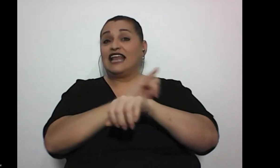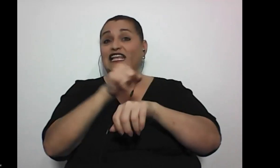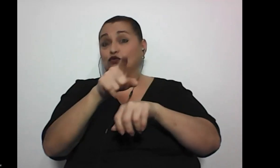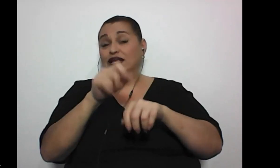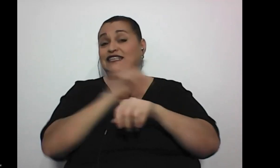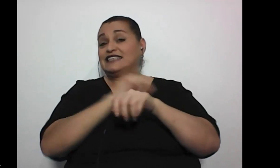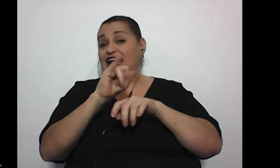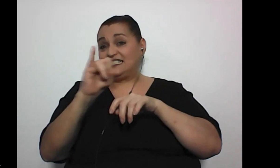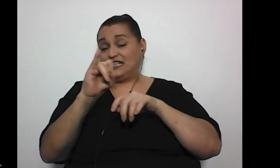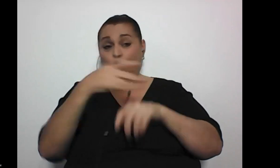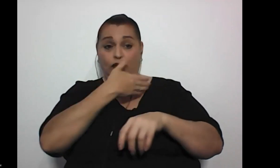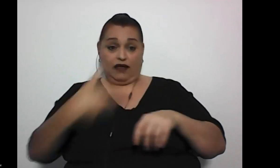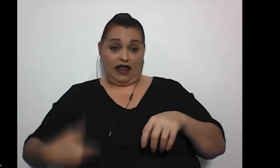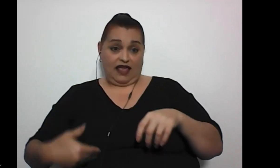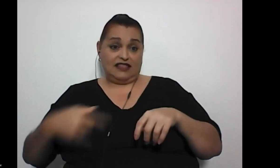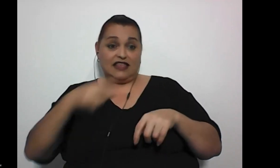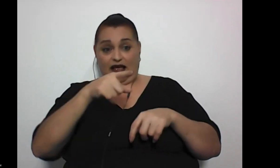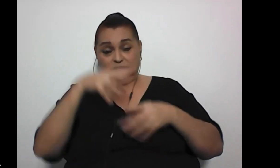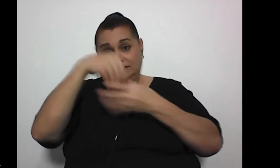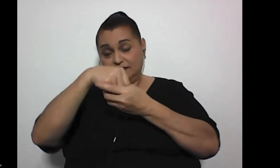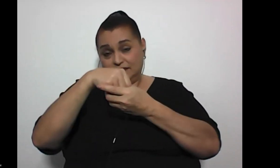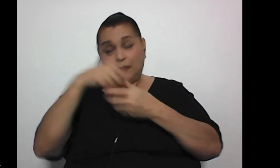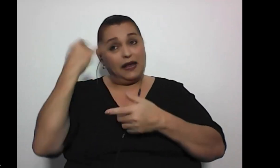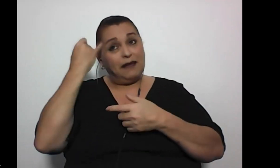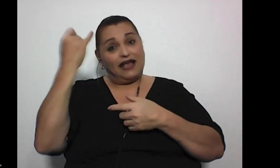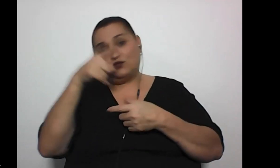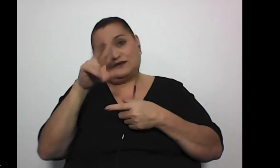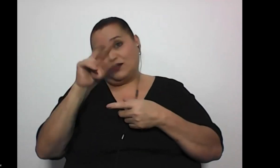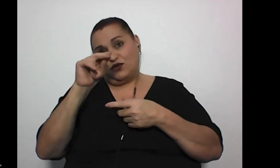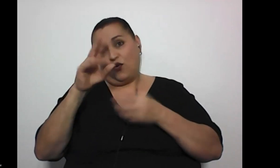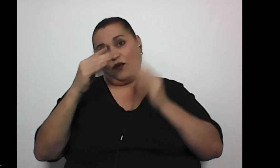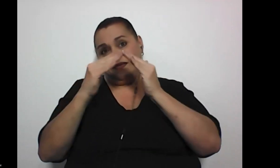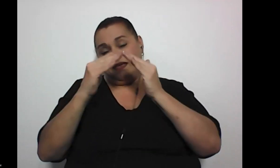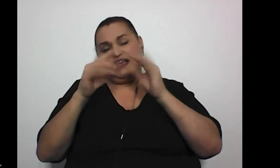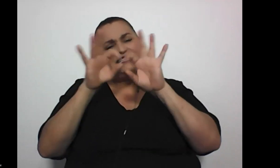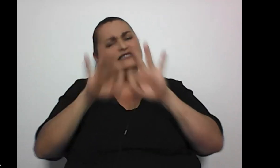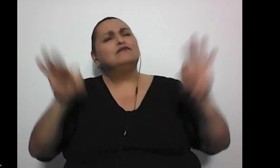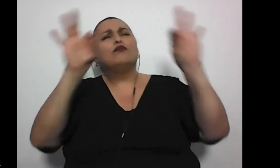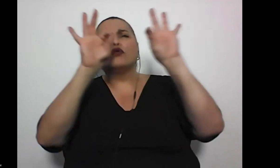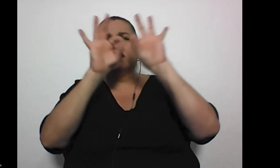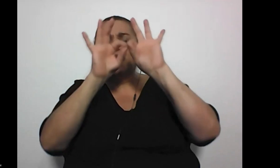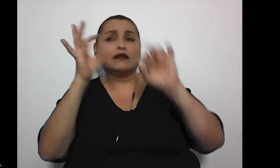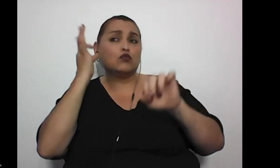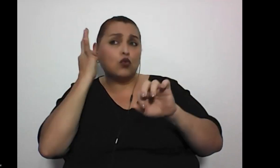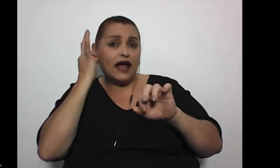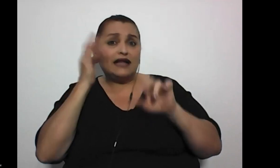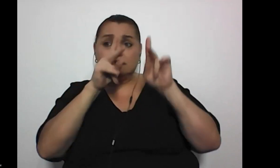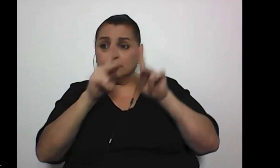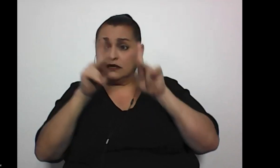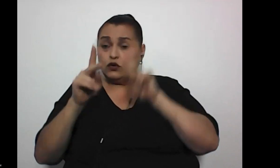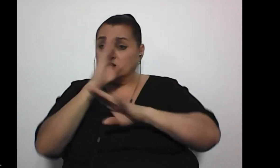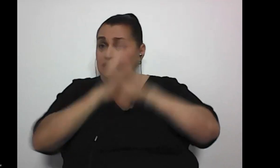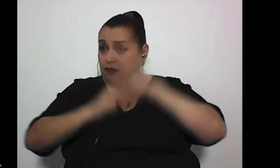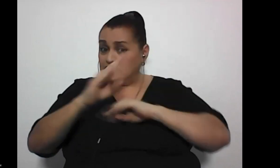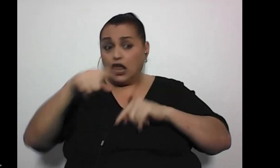San Isidro Heredia pero me imagino que no porque es importante que como como mujeres y como personas con discapacidad